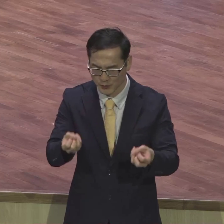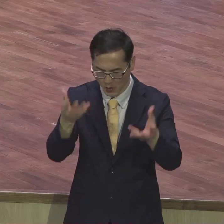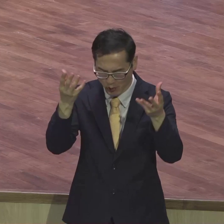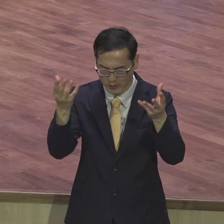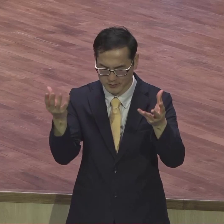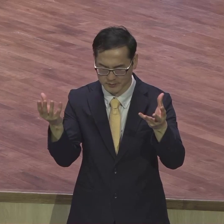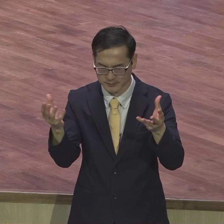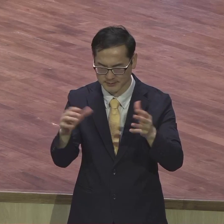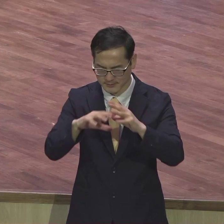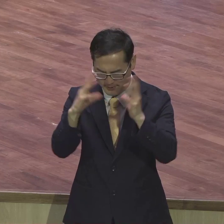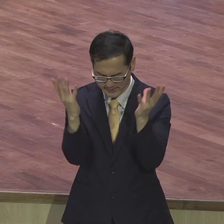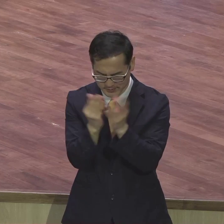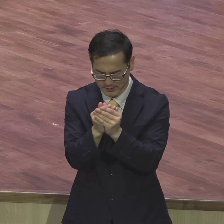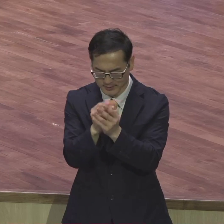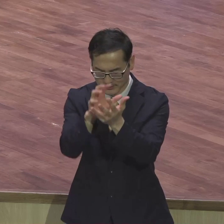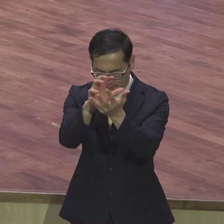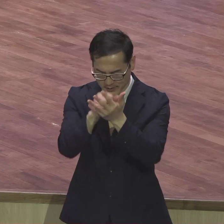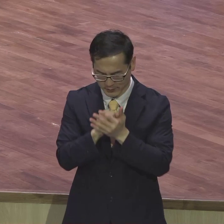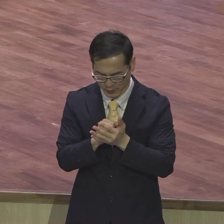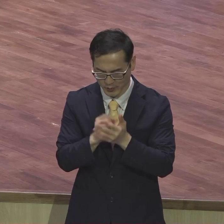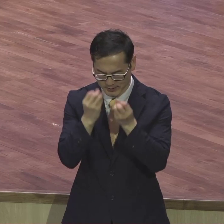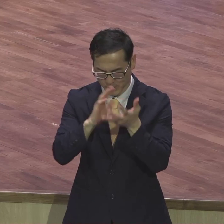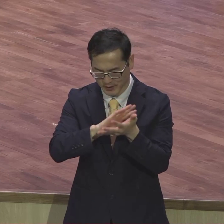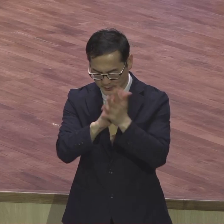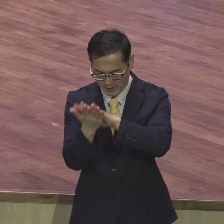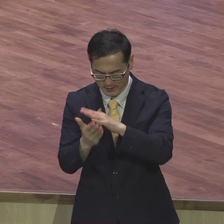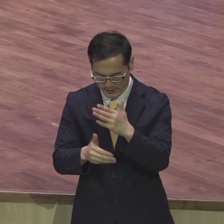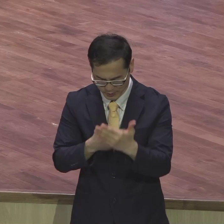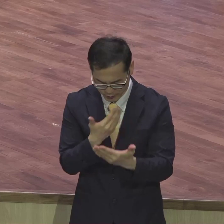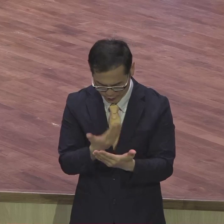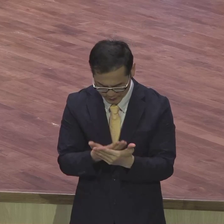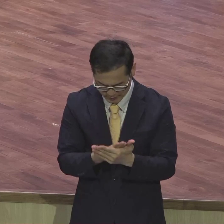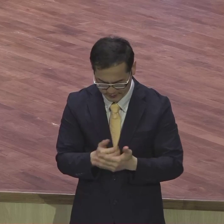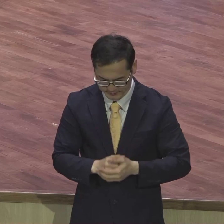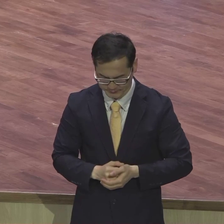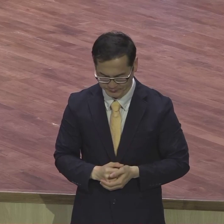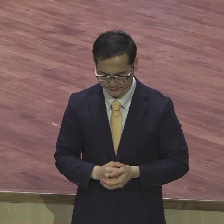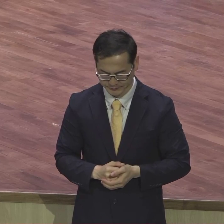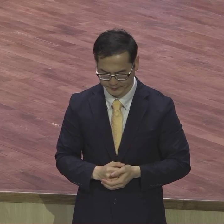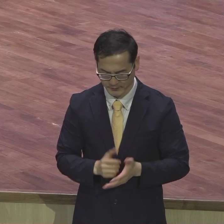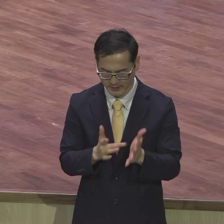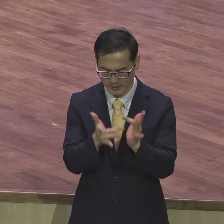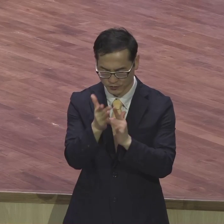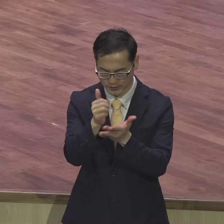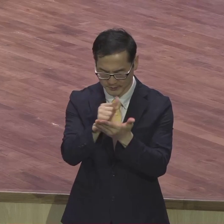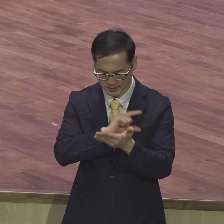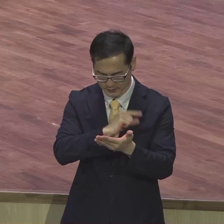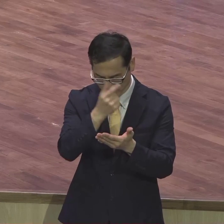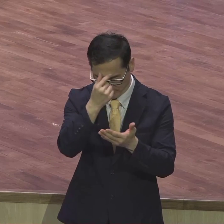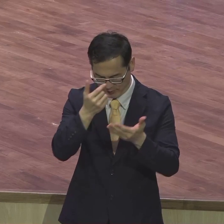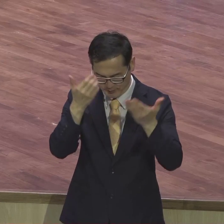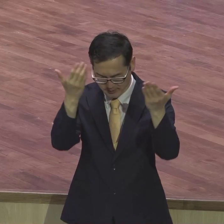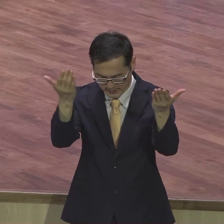모든 성도들로 새롭게 거듭나게 하여 주옵사사 예수의 성 받들어 기도합니다. 아멘